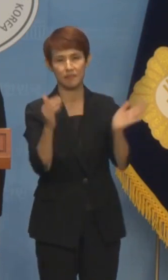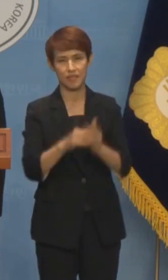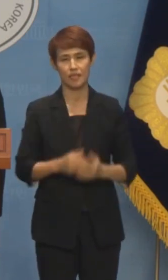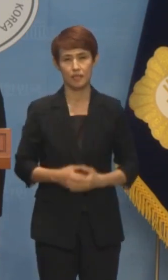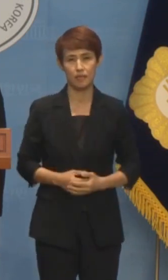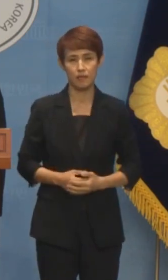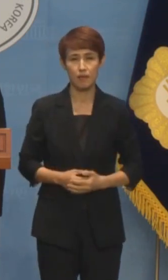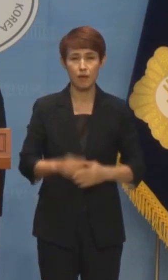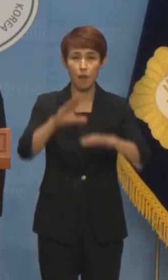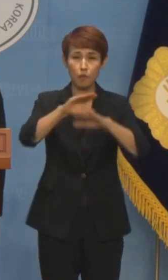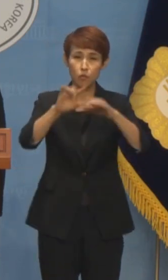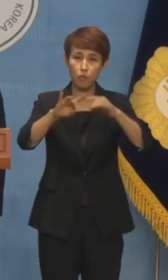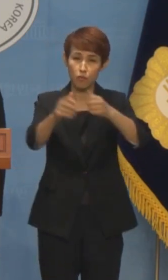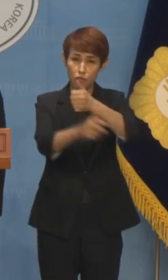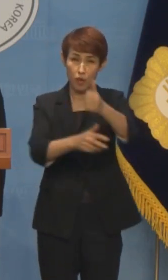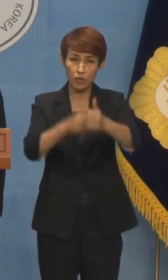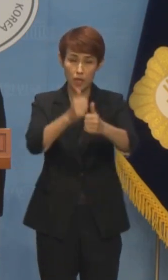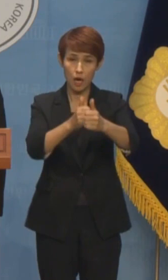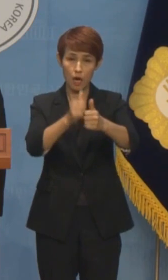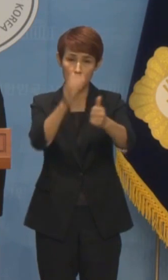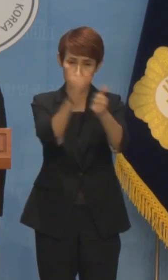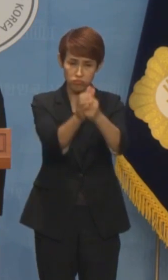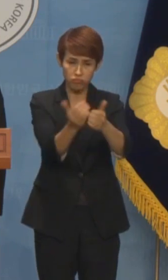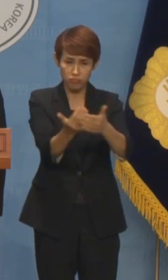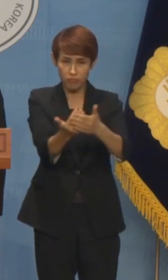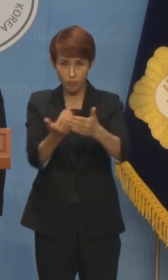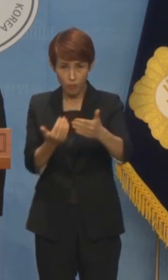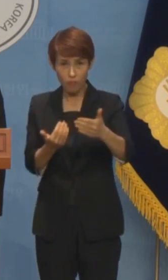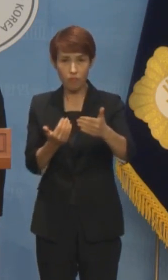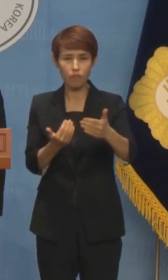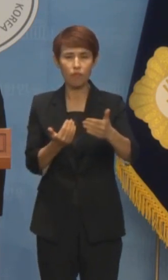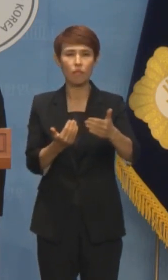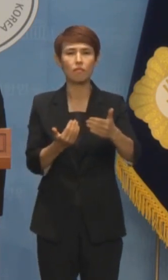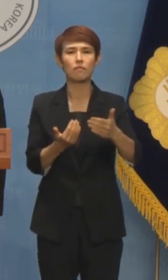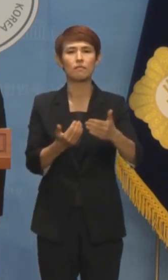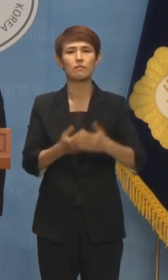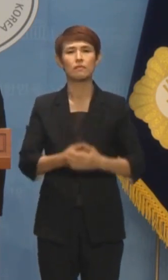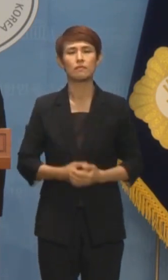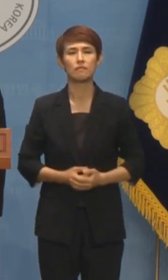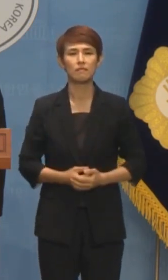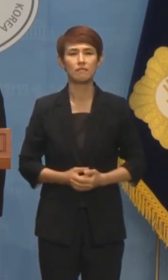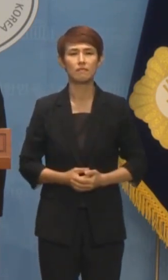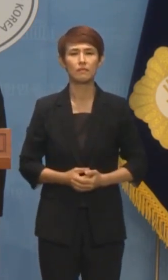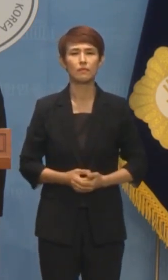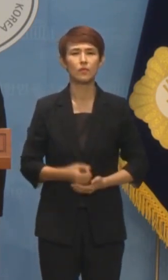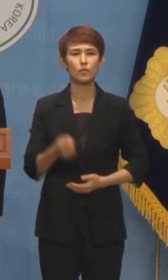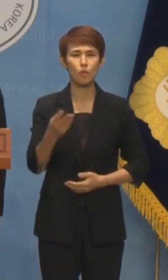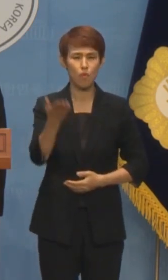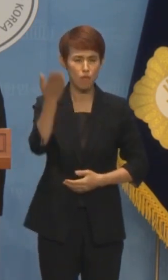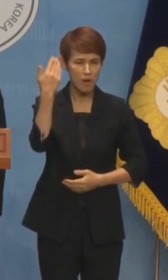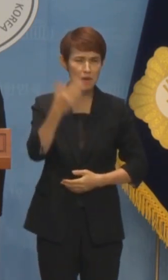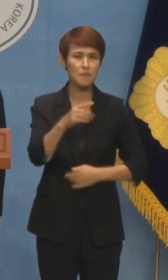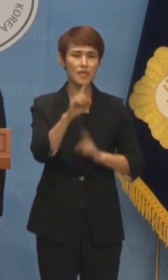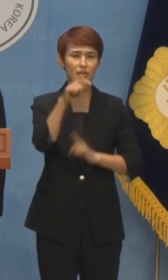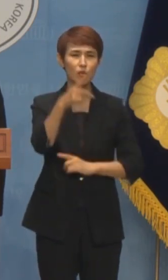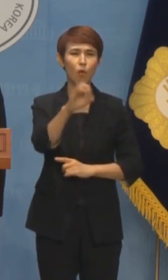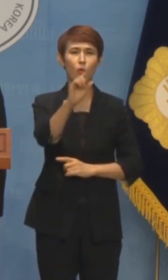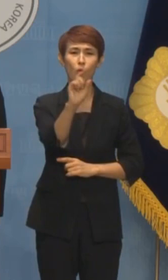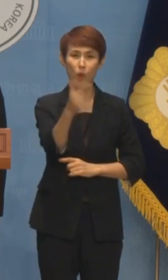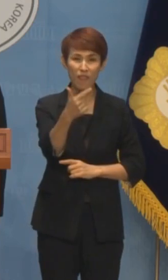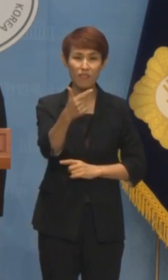방통위원장으로 지명도 하기 전부터 제2의 이동관, 제3의 이동관도 모두